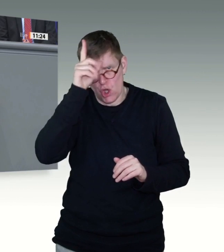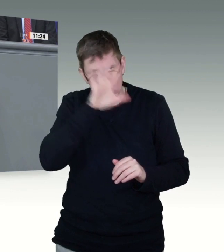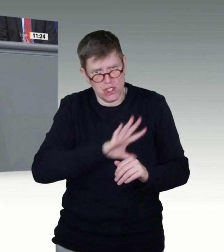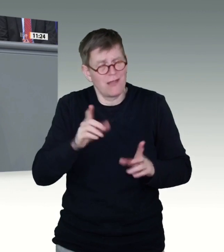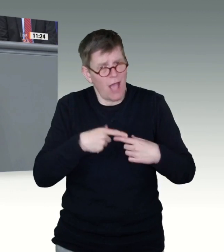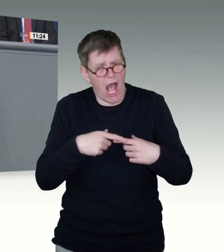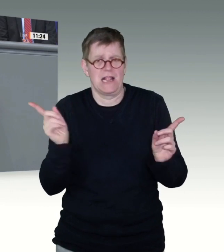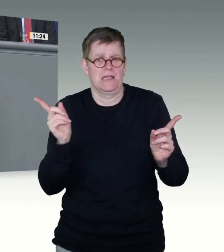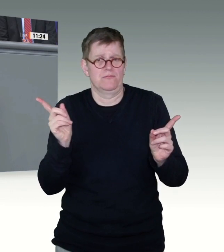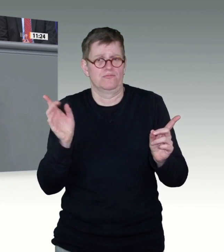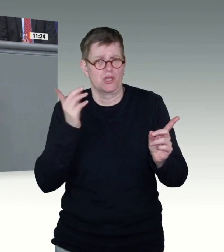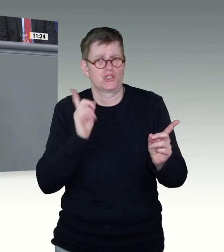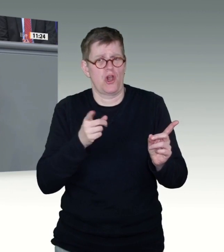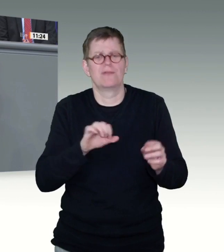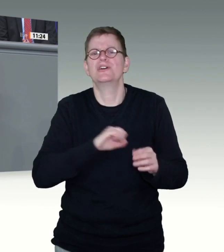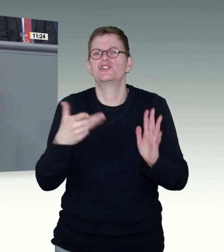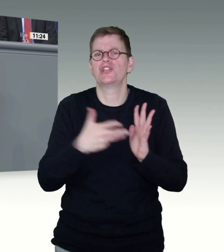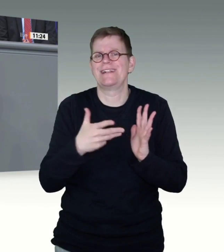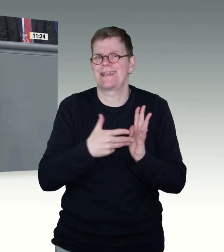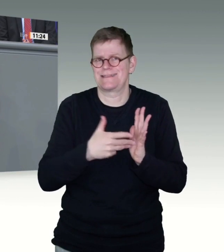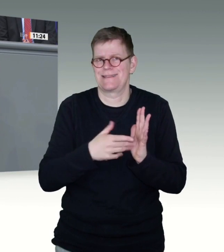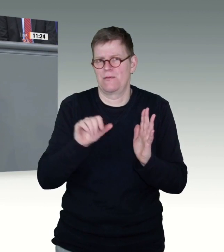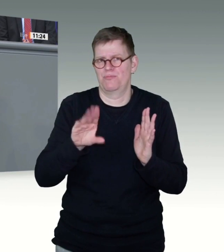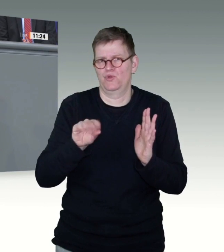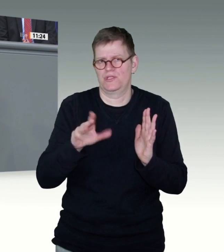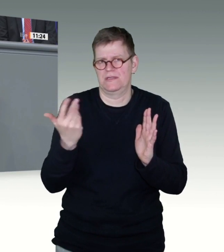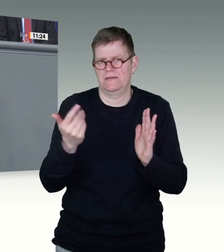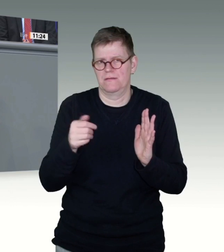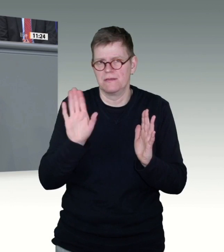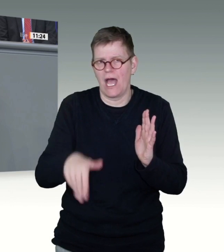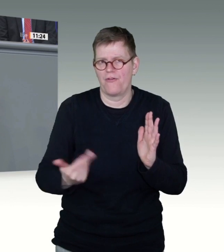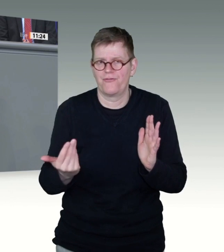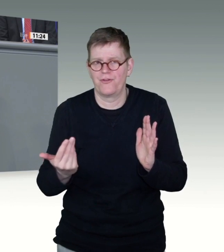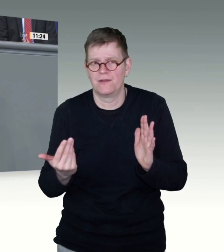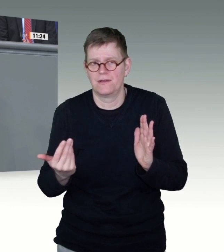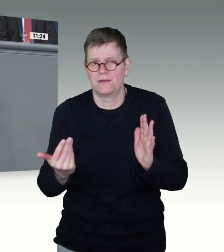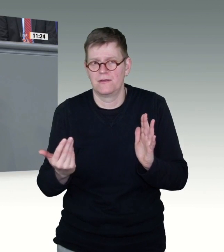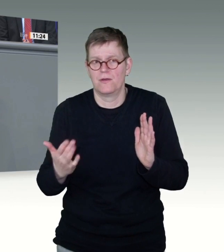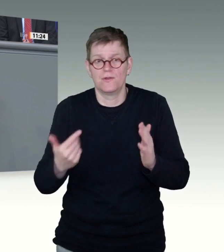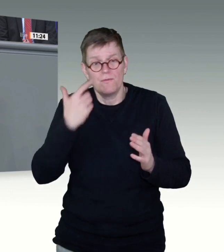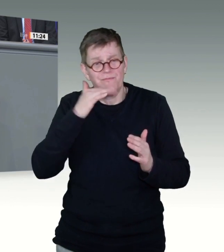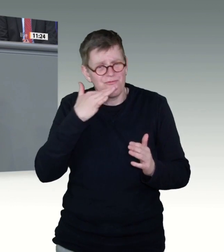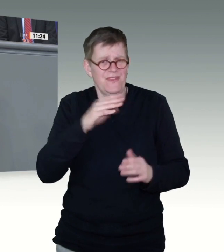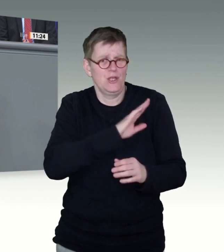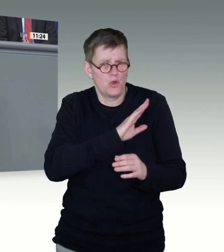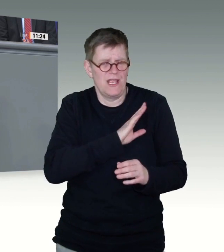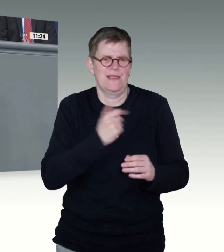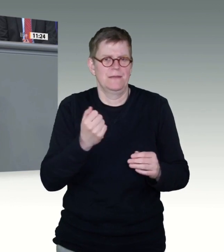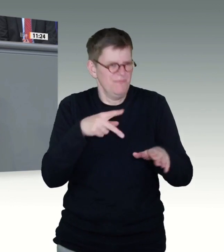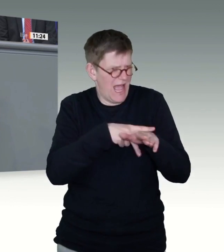unterziehen zu lassen. Viele Kolleginnen und Kollegen aus der Ärzteschaft und aus der Bürgerschaft haben mich darauf angesprochen. Viele glauben nicht mehr an diese